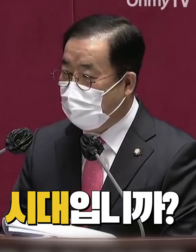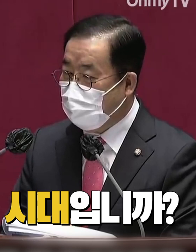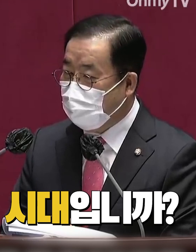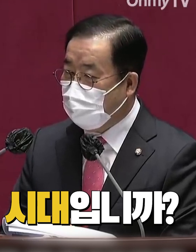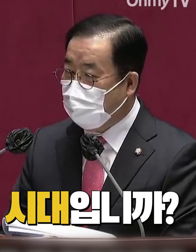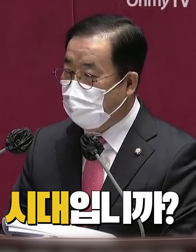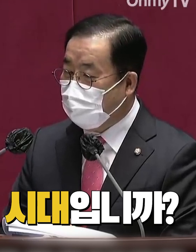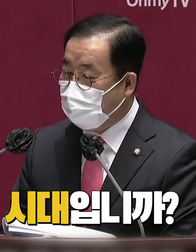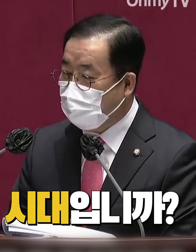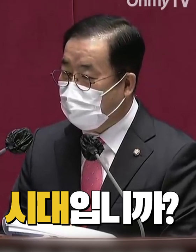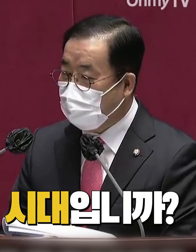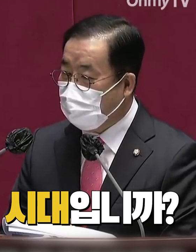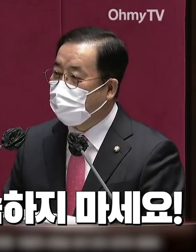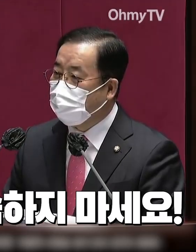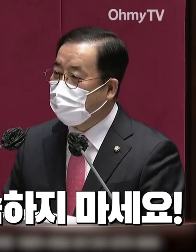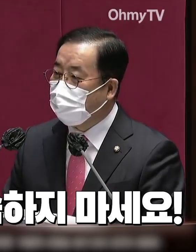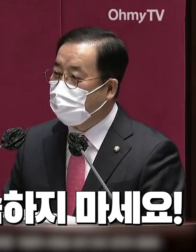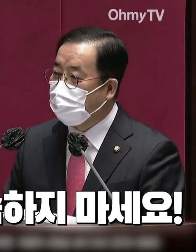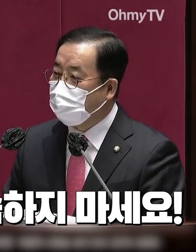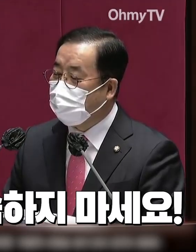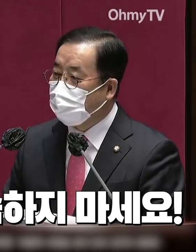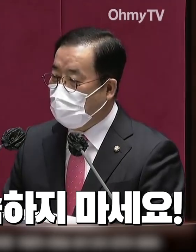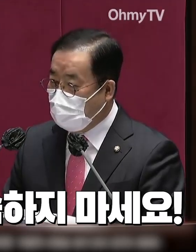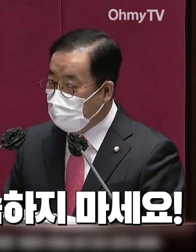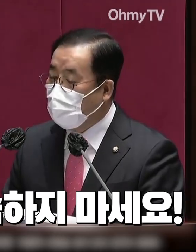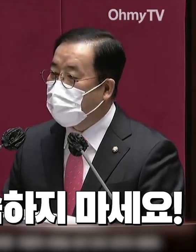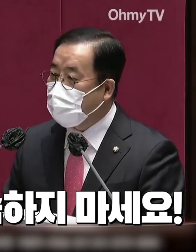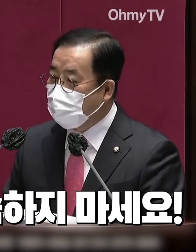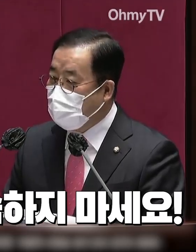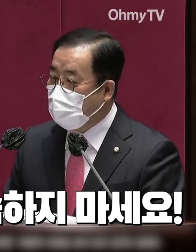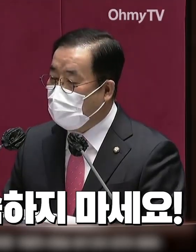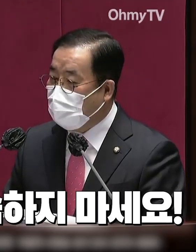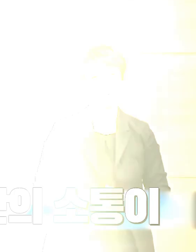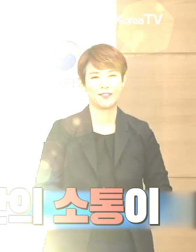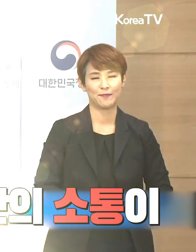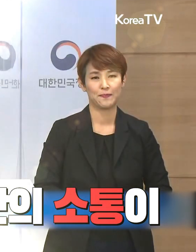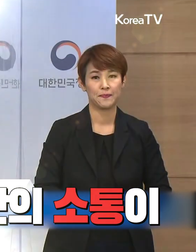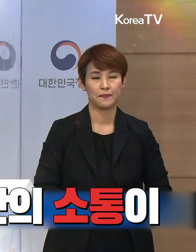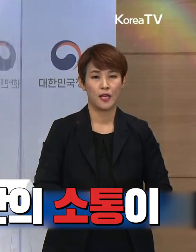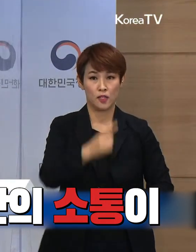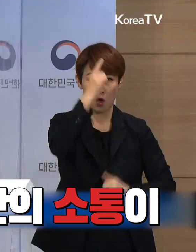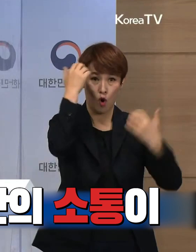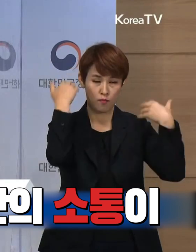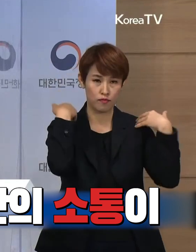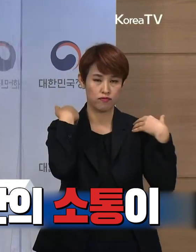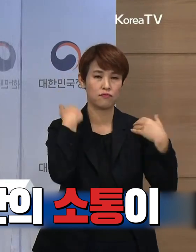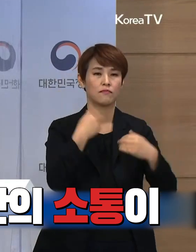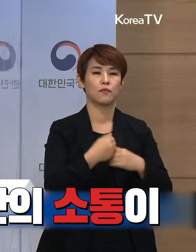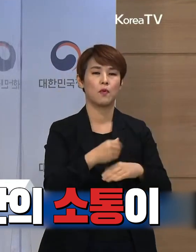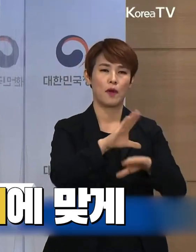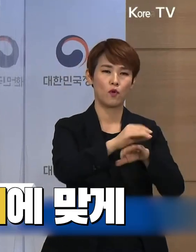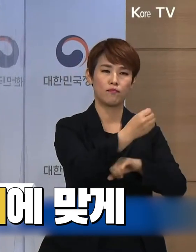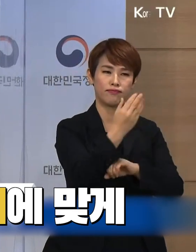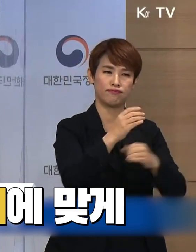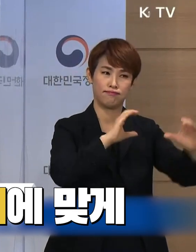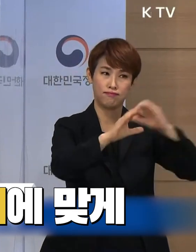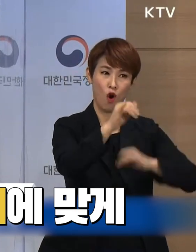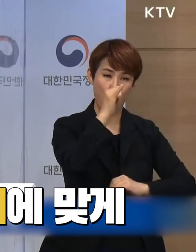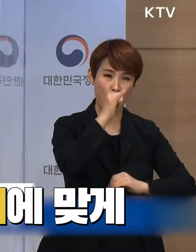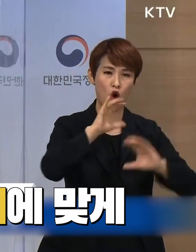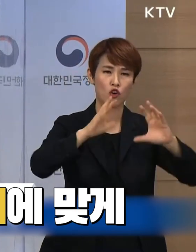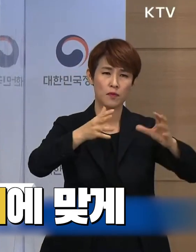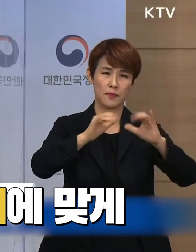조선왕조시대입니까? 그런 식으로 말씀을 하지 마세요 정부와 언론 간의 소통이 국민